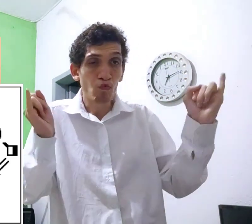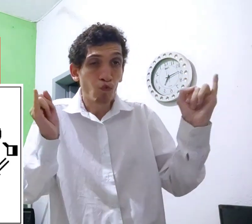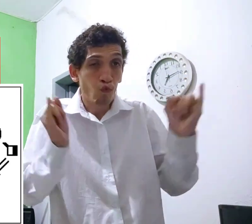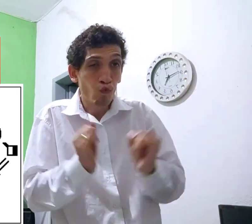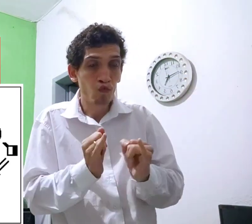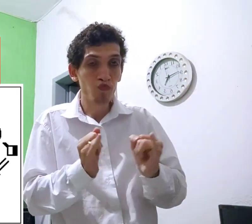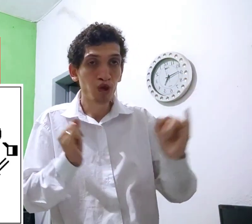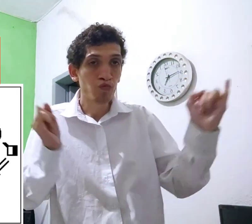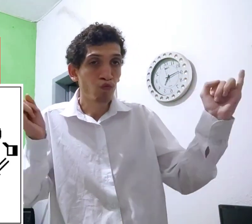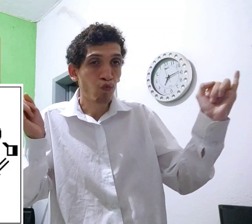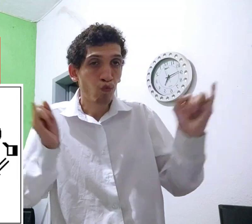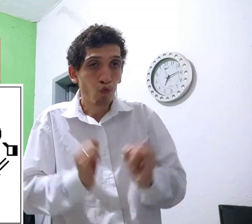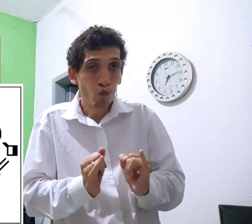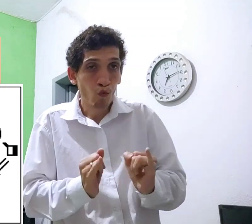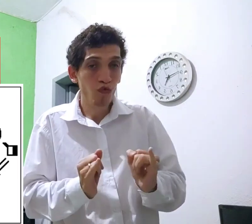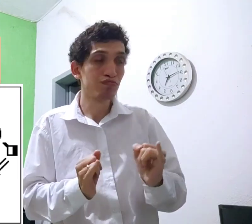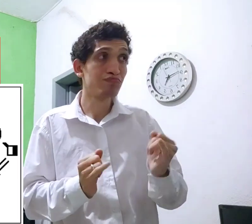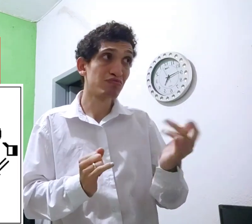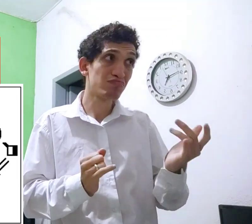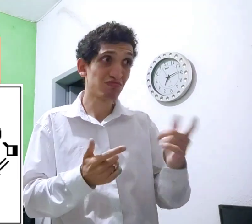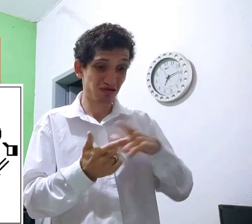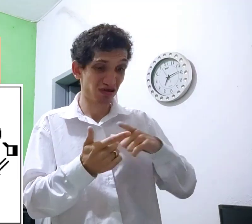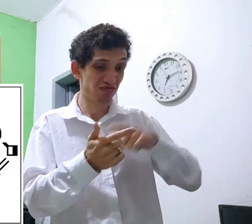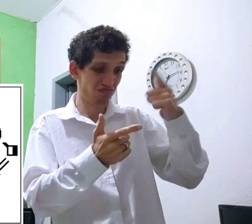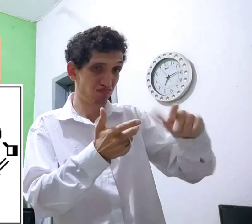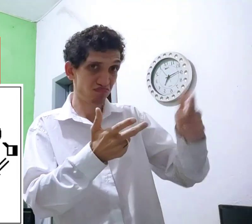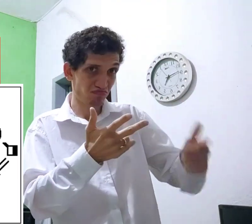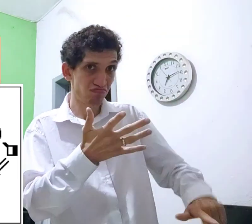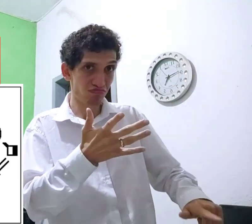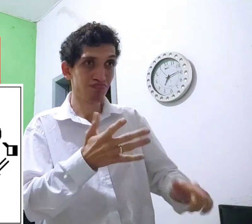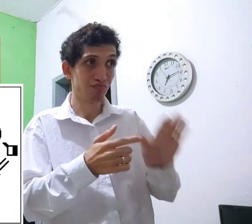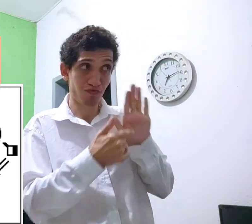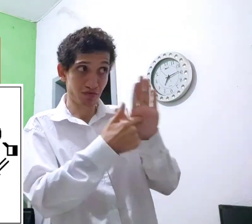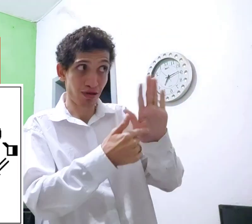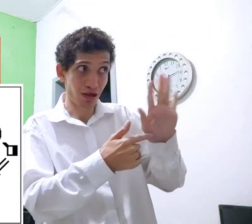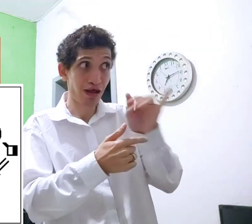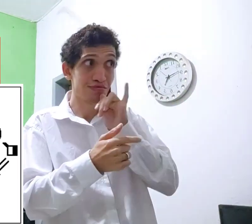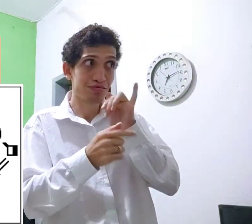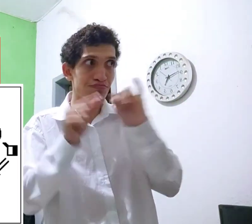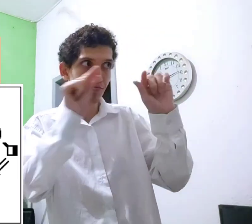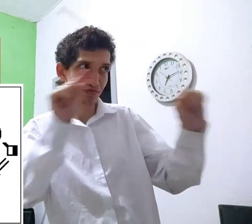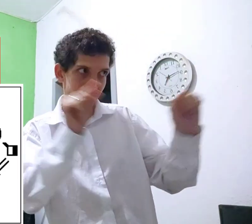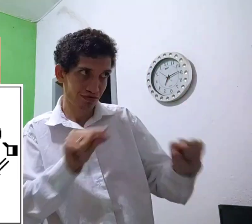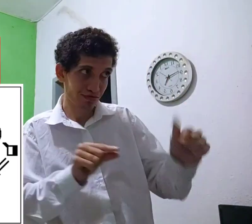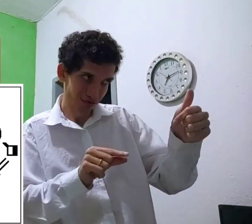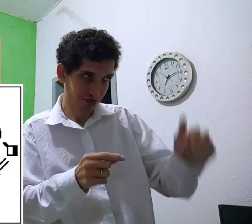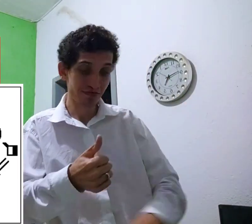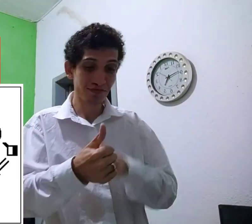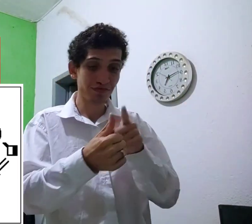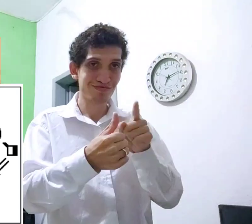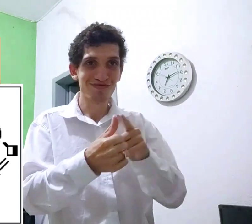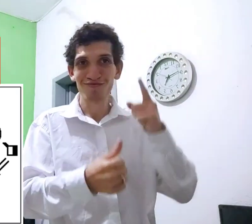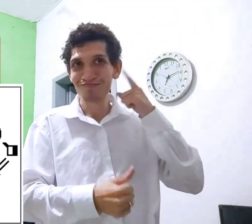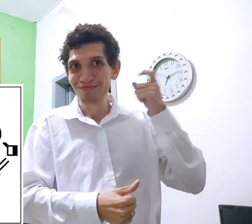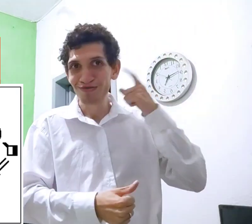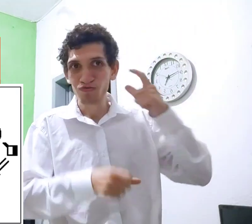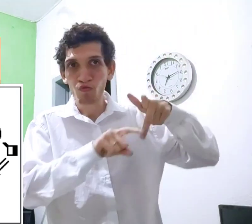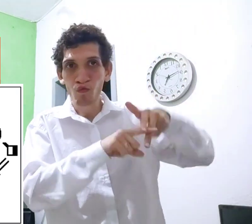Segundo, também, emagrecer. Mas tem outros. Vou mostrar, por exemplo, pra eles. O